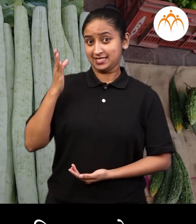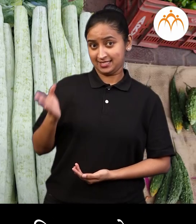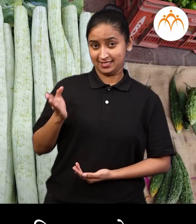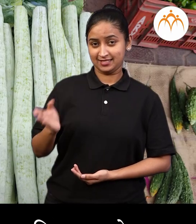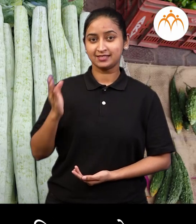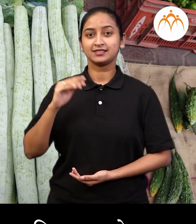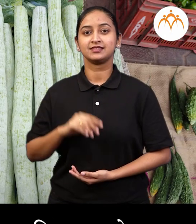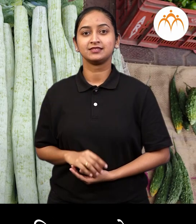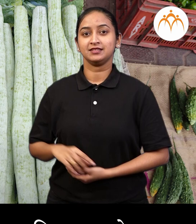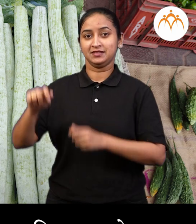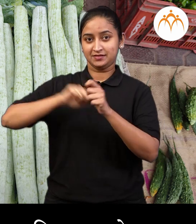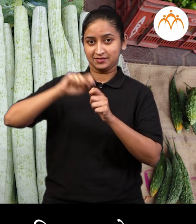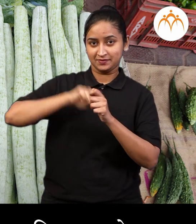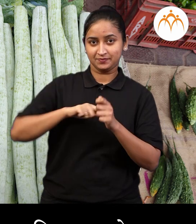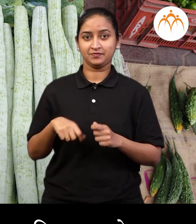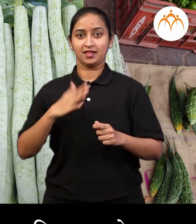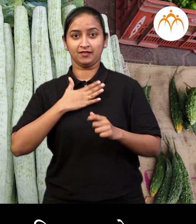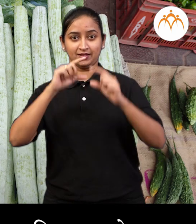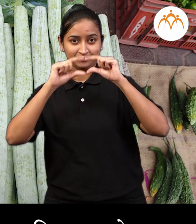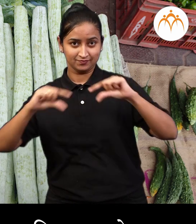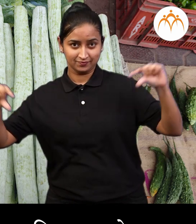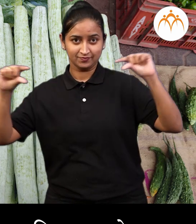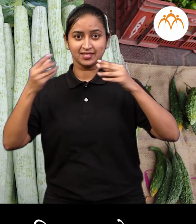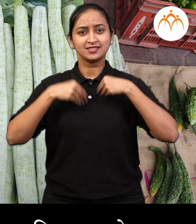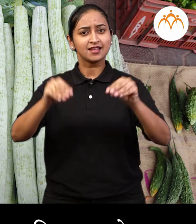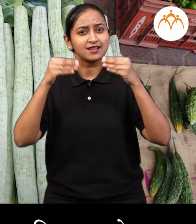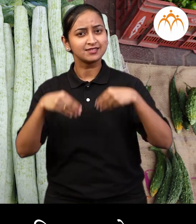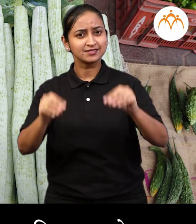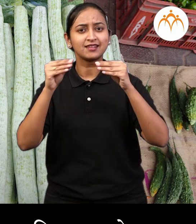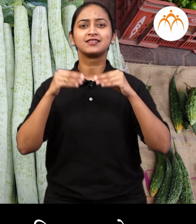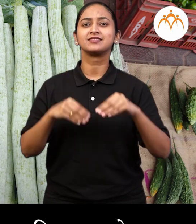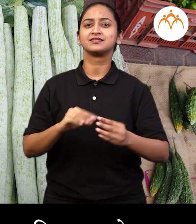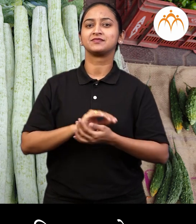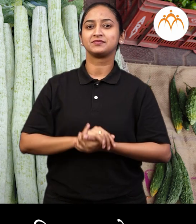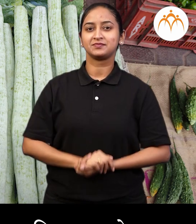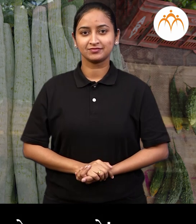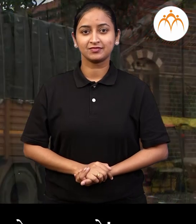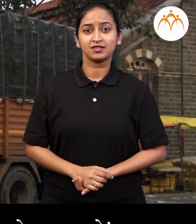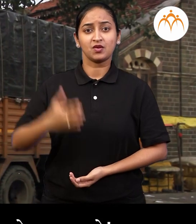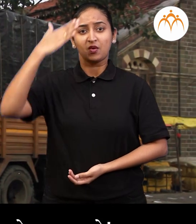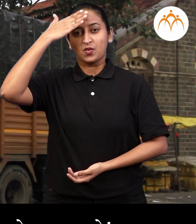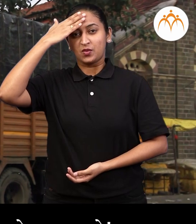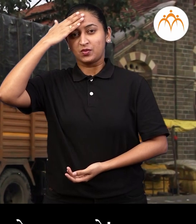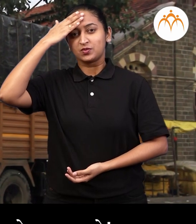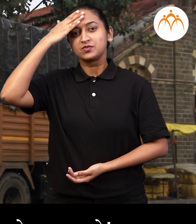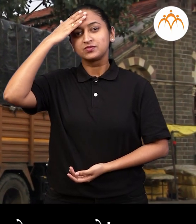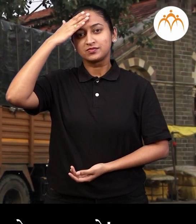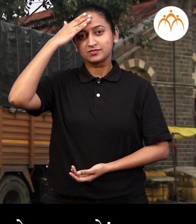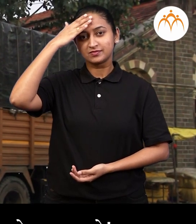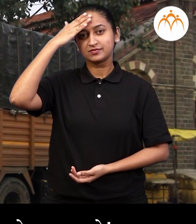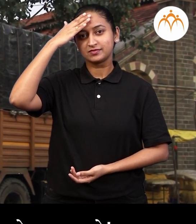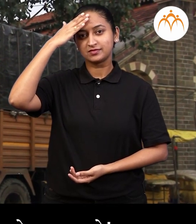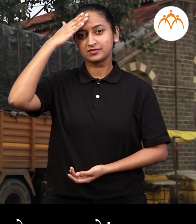हीताई दोडके आणी पड़वर विक्तिये अरे बाप्रे